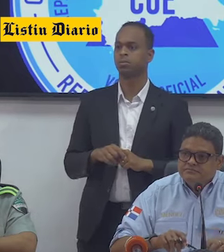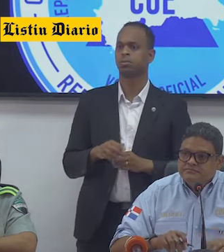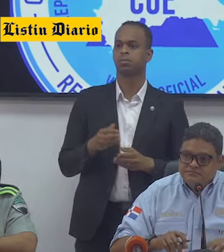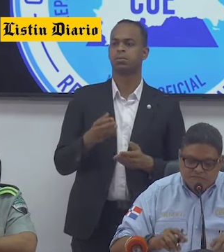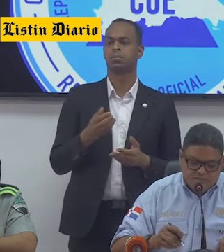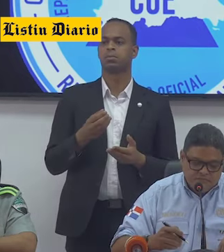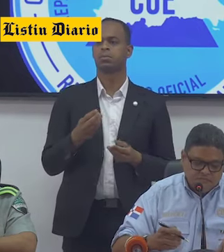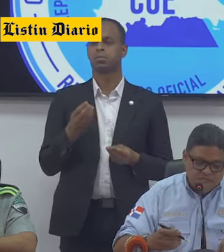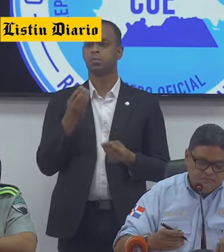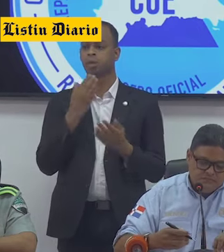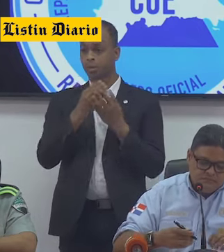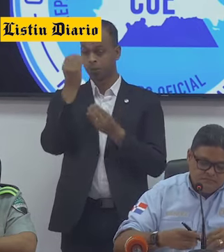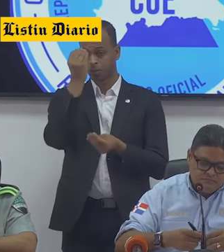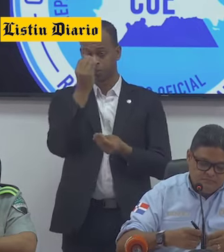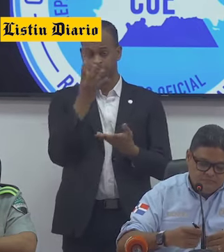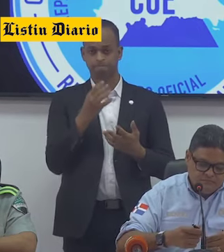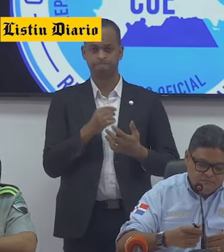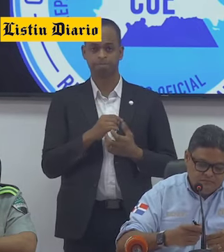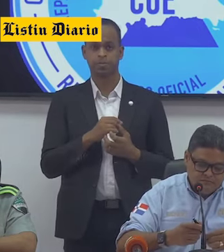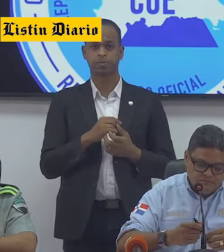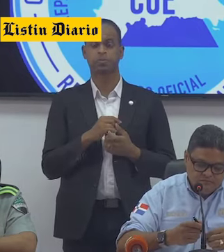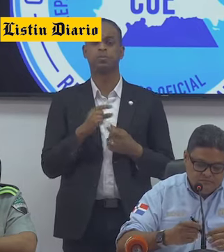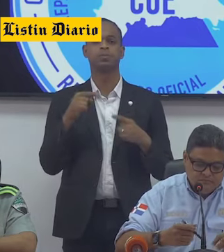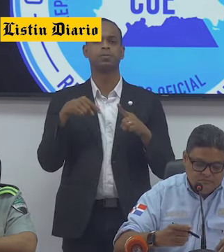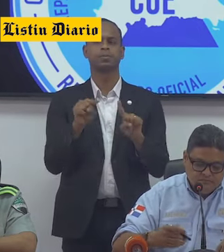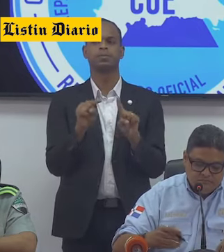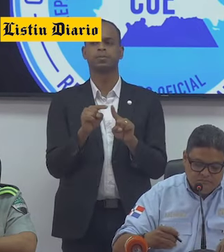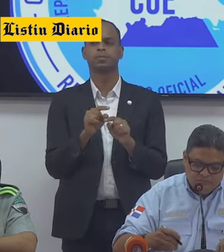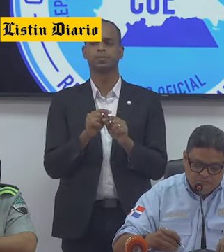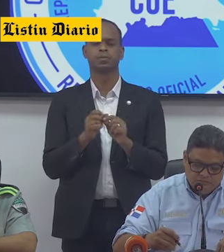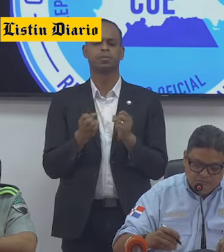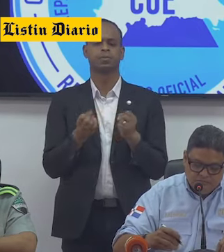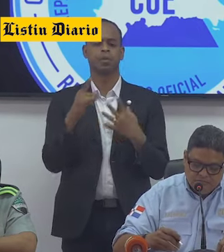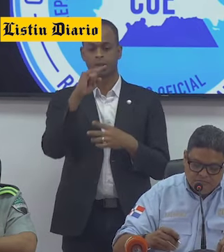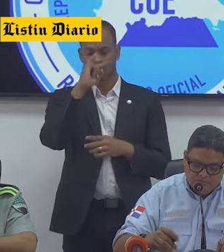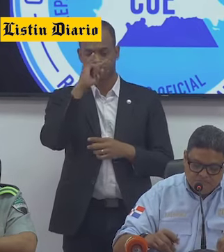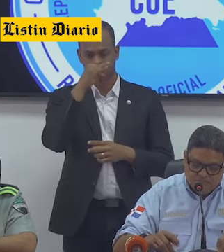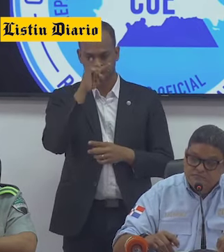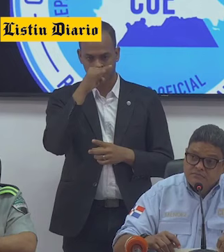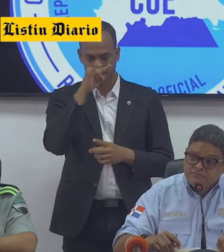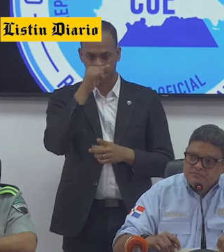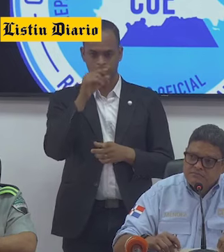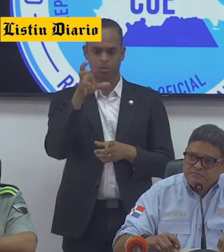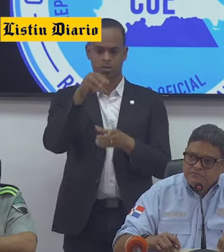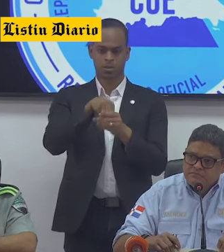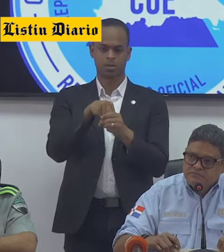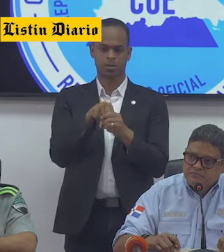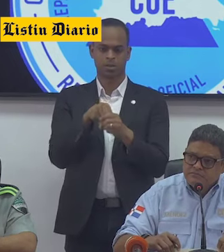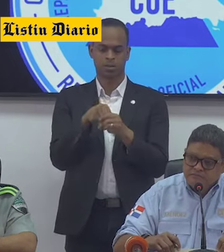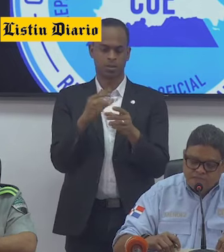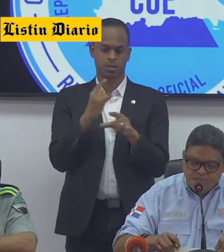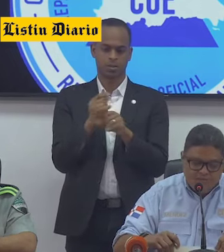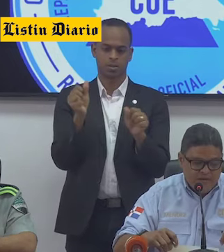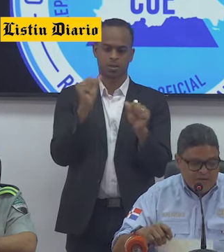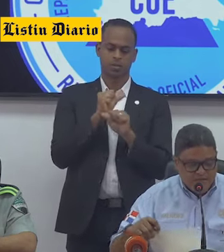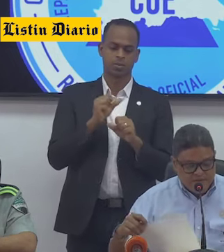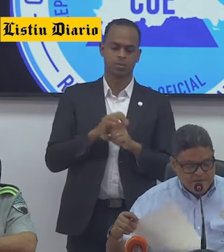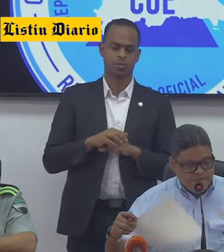¿cuántos son los menores de edad que están entre los intoxicados?